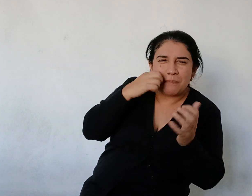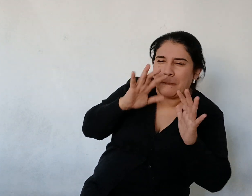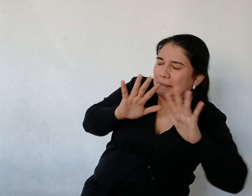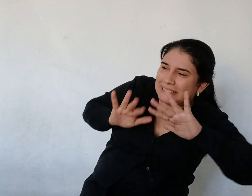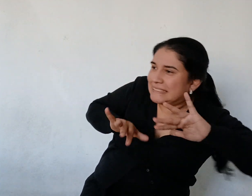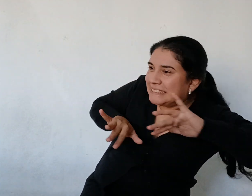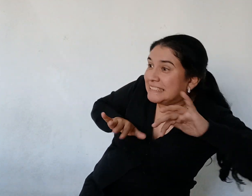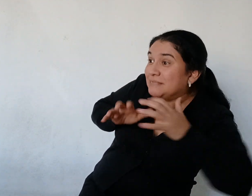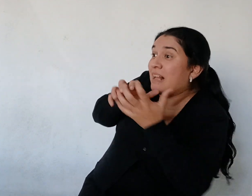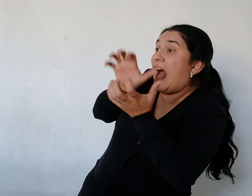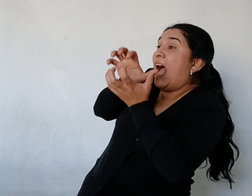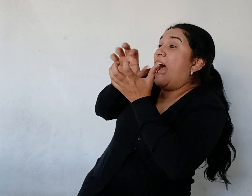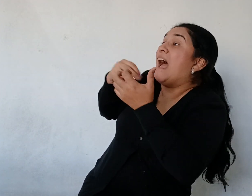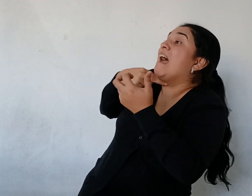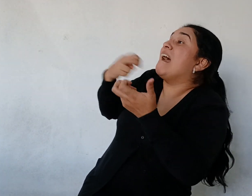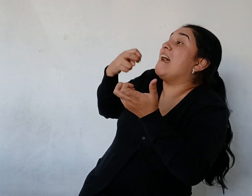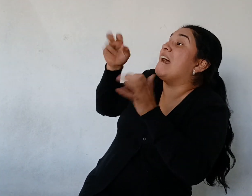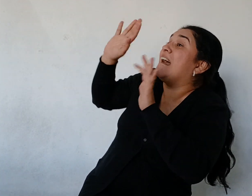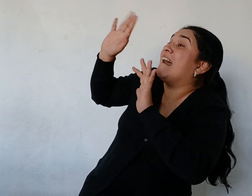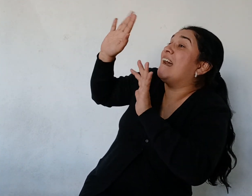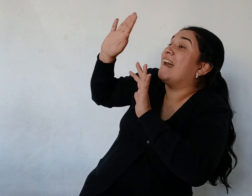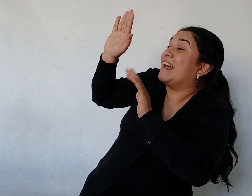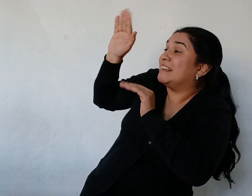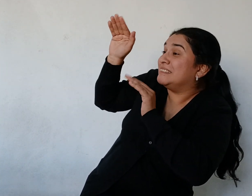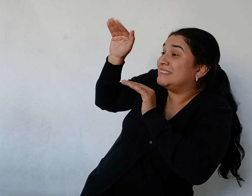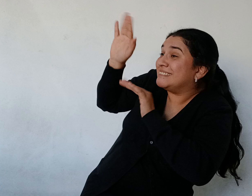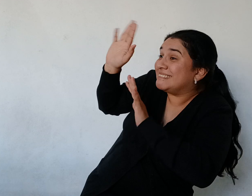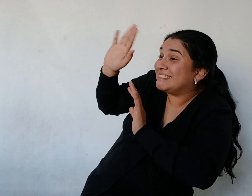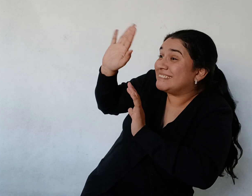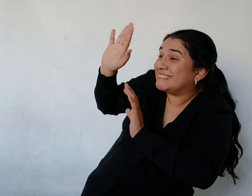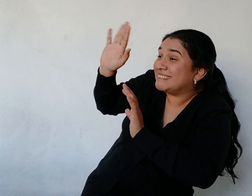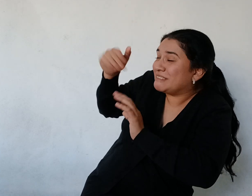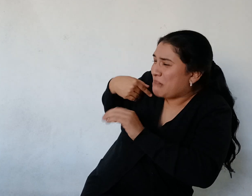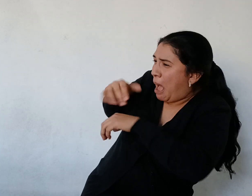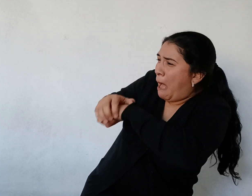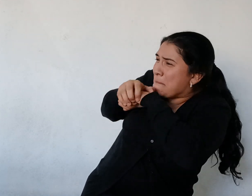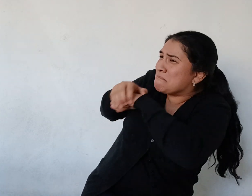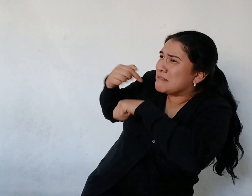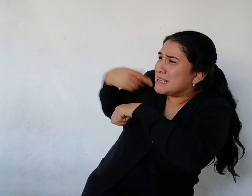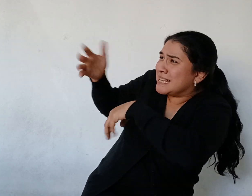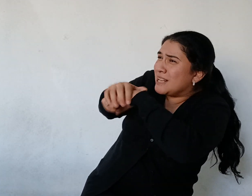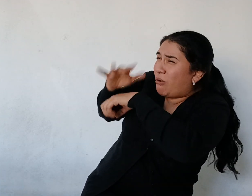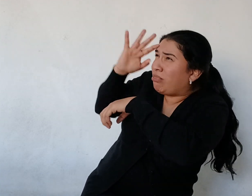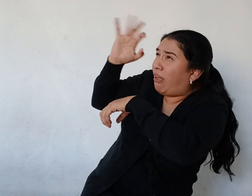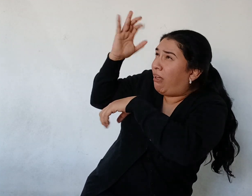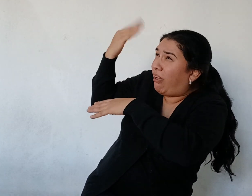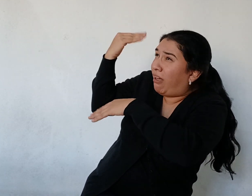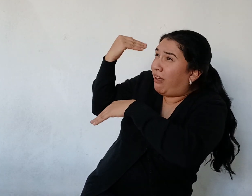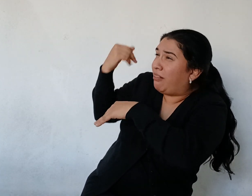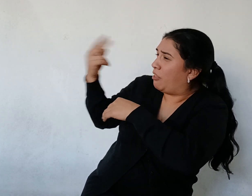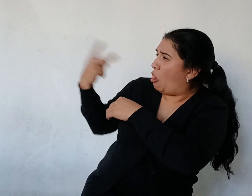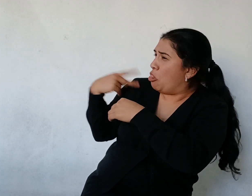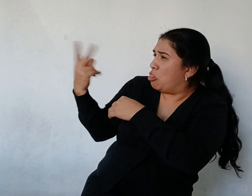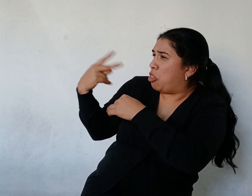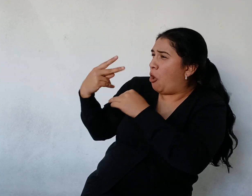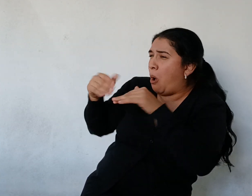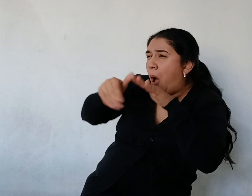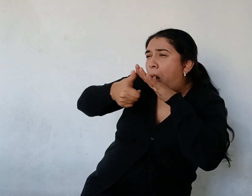surubí Soy tu amigo el yacarés ¿Qué hizo contigo el viaje hasta el mar? Al oír esa voz